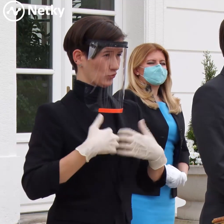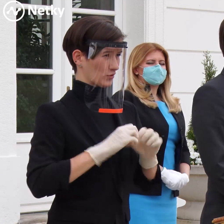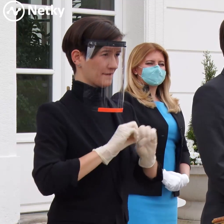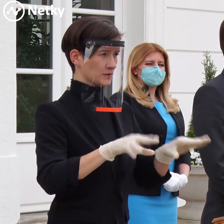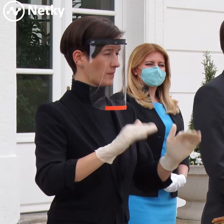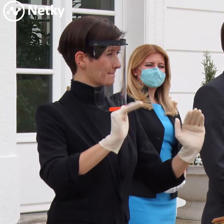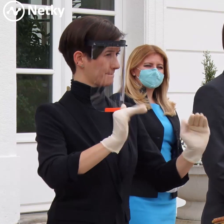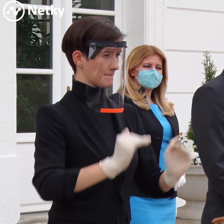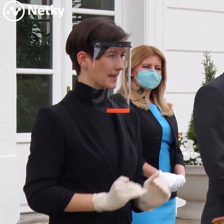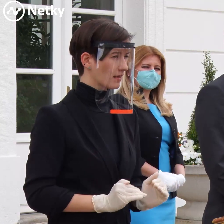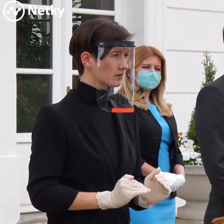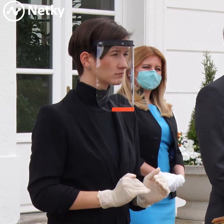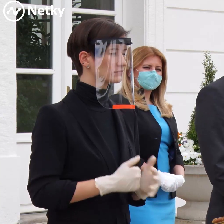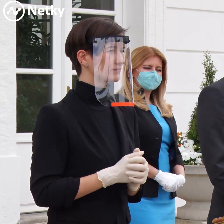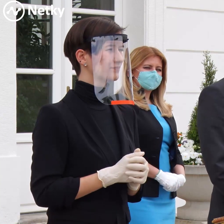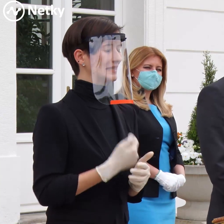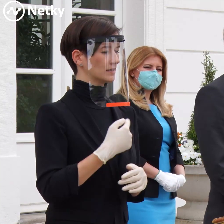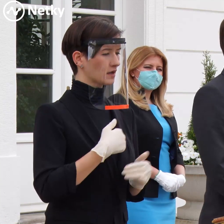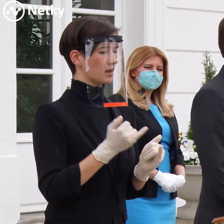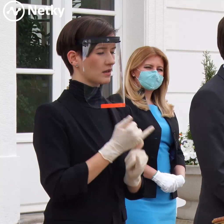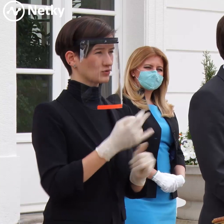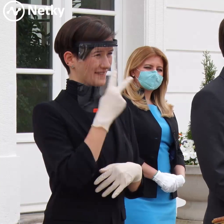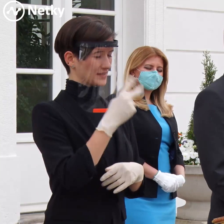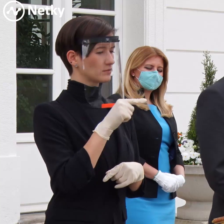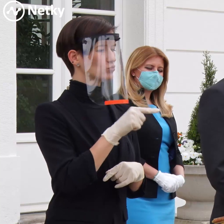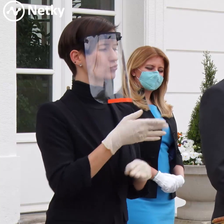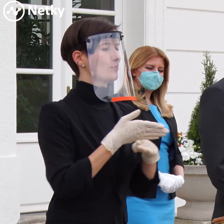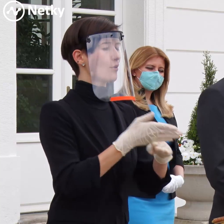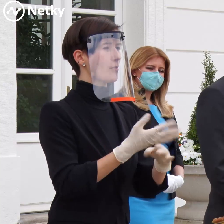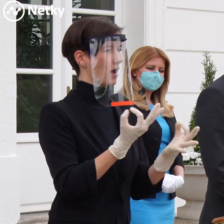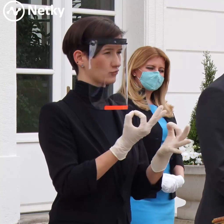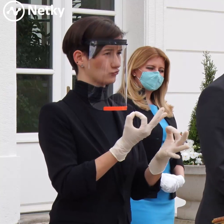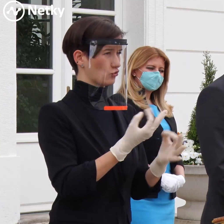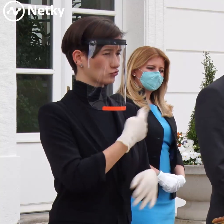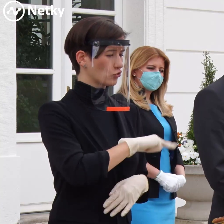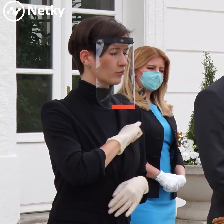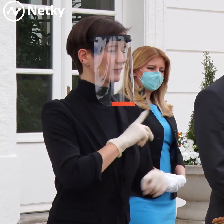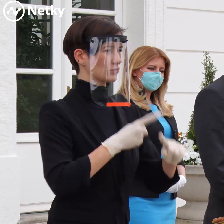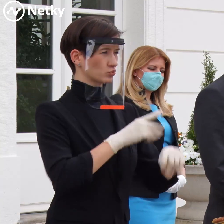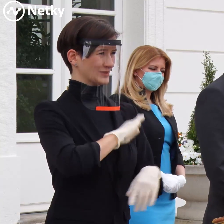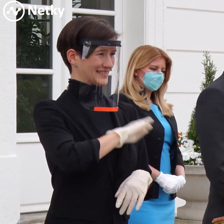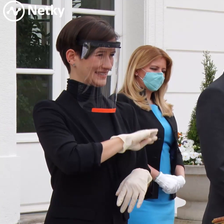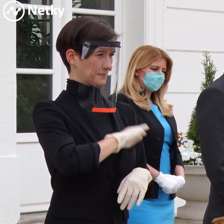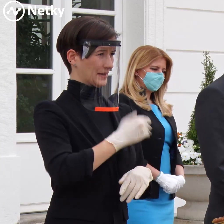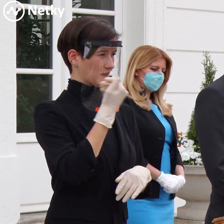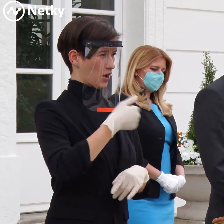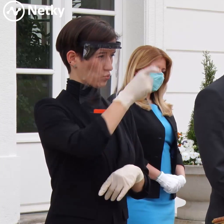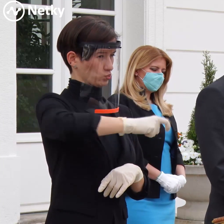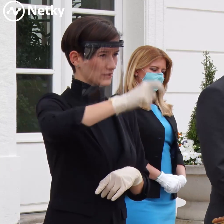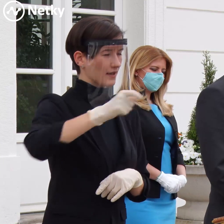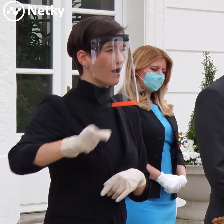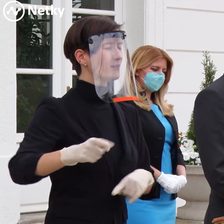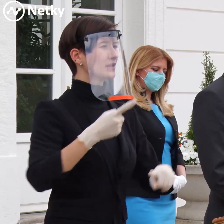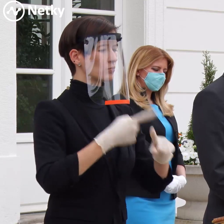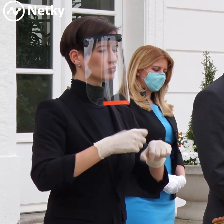Vysvetľujem si to s odpovednosťou ľudí a takisto veľmi dobrými opatreniami, ktoré vláda prijala pred už